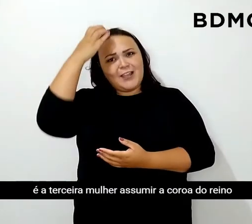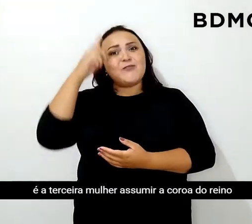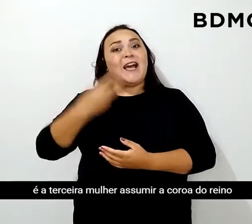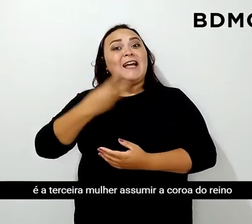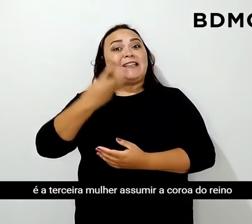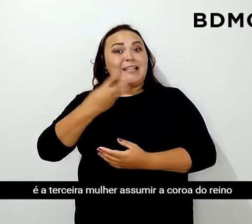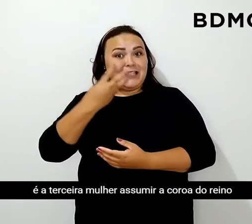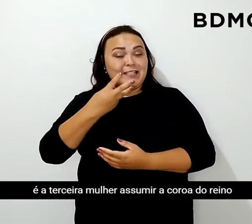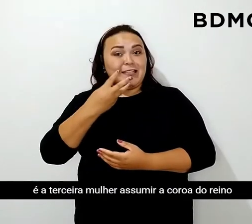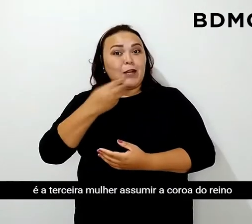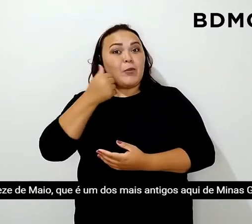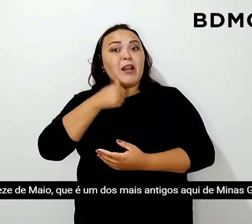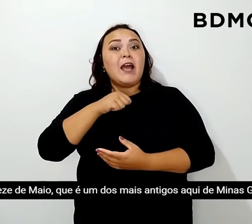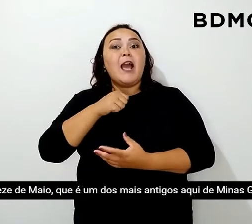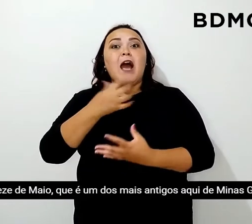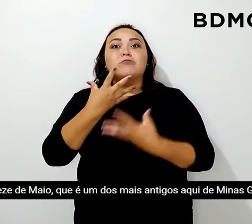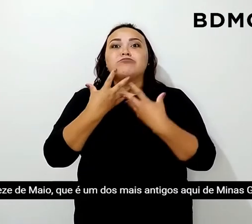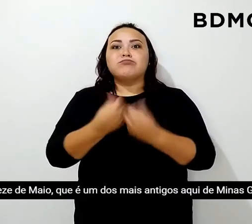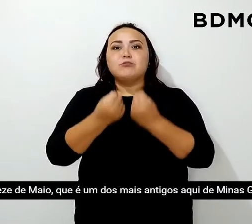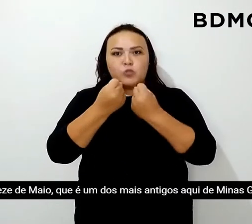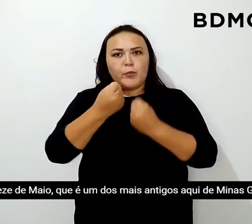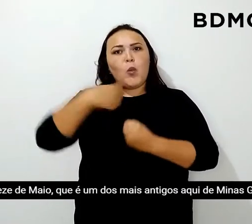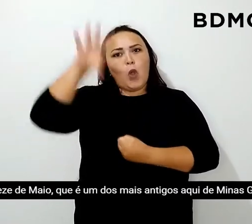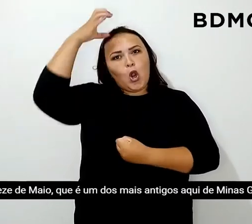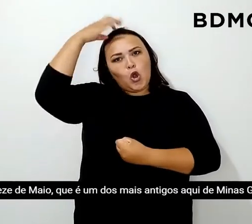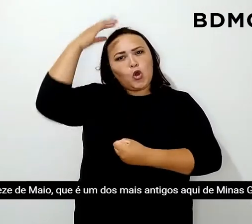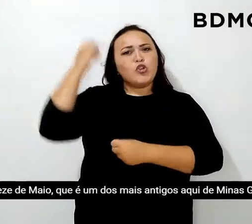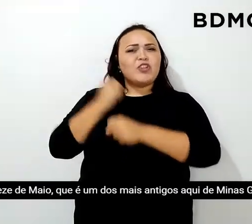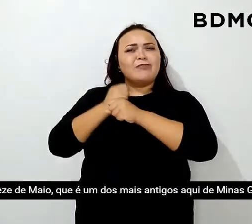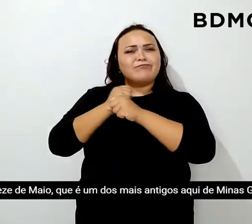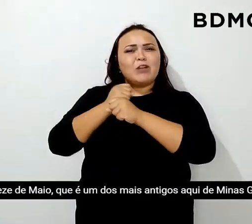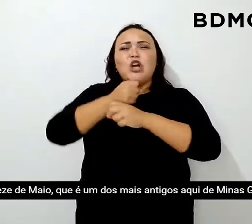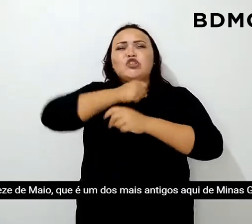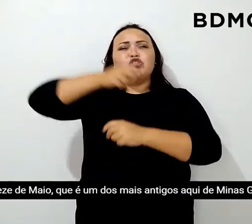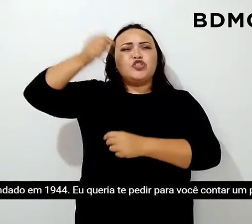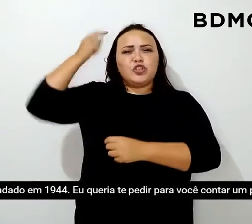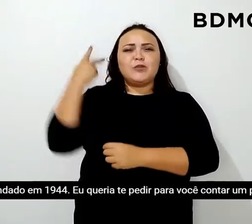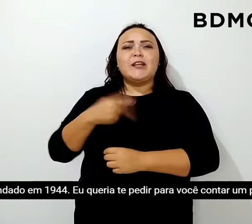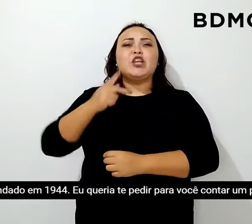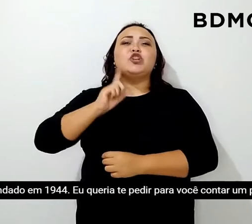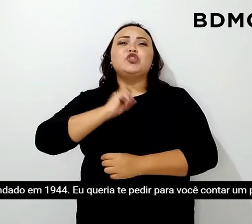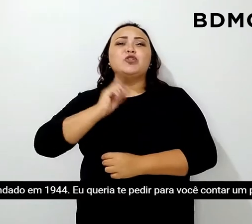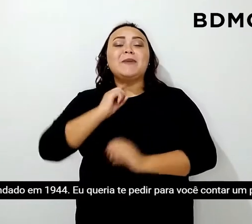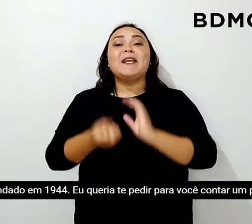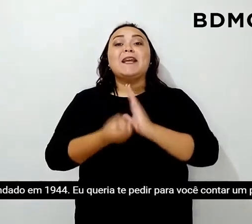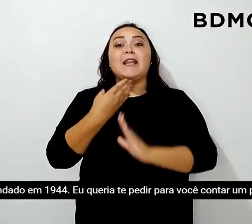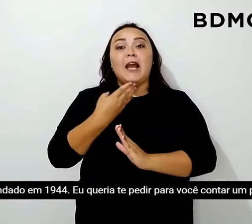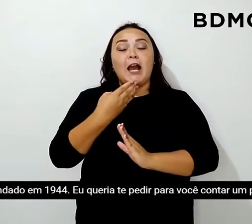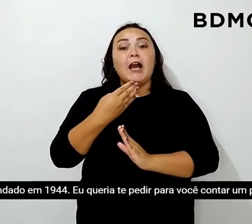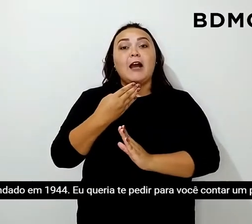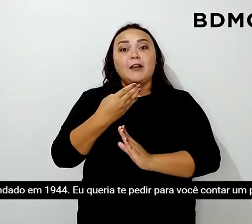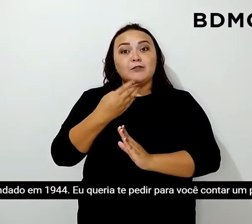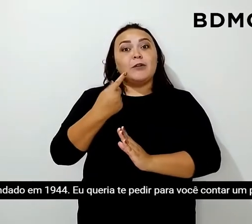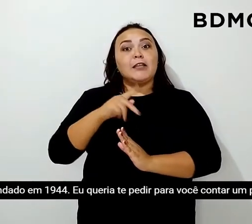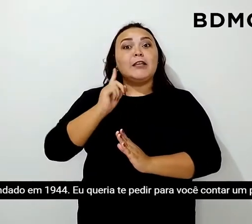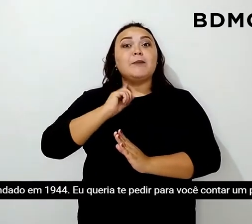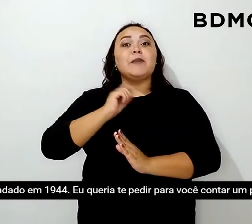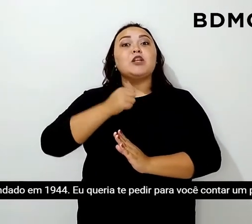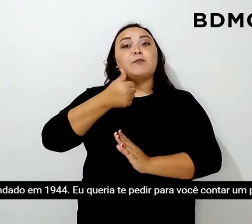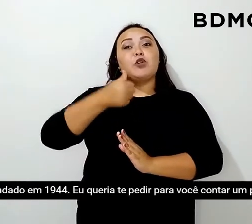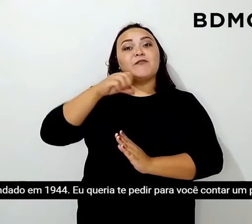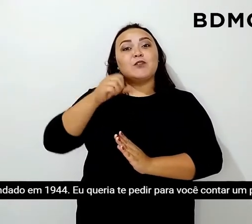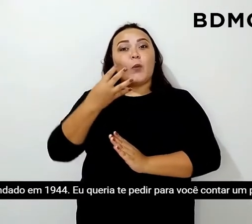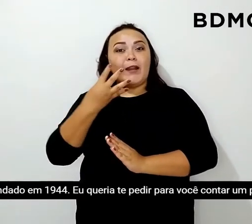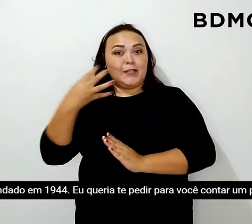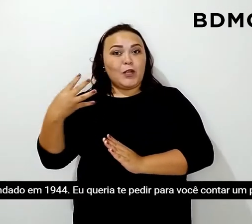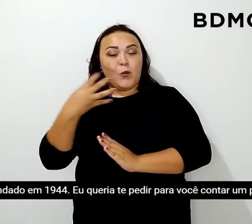mulher a sumir a coroa do Reino 13 de Maio, que é um dos mais antigos aqui de Minas Gerais, fundado em 1944. Eu queria